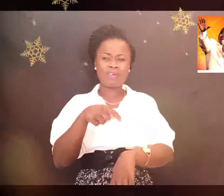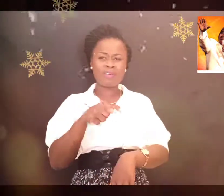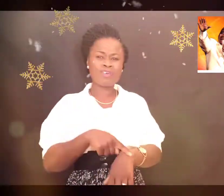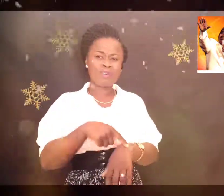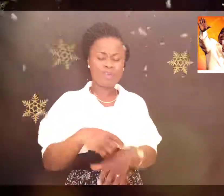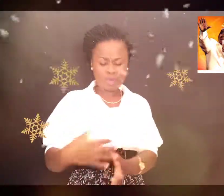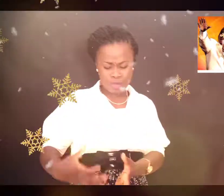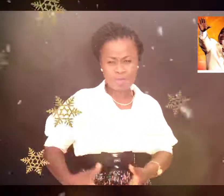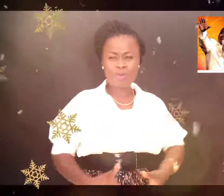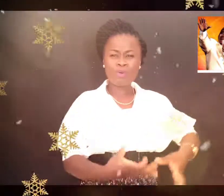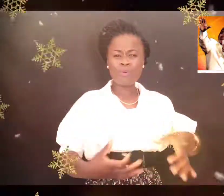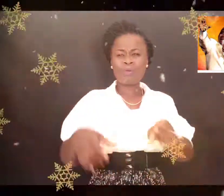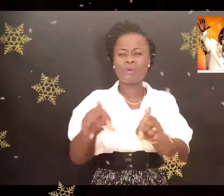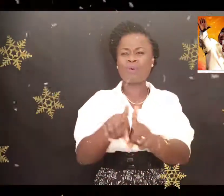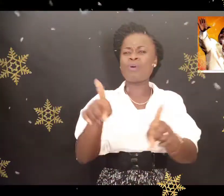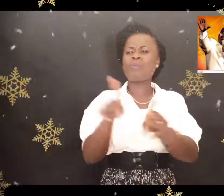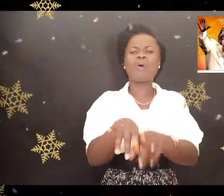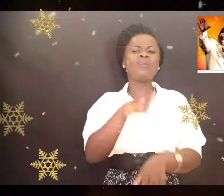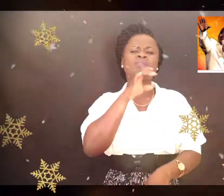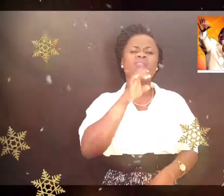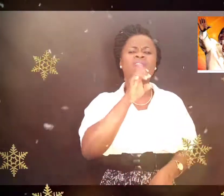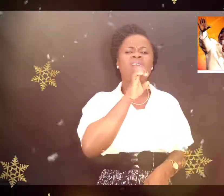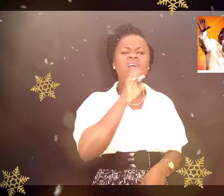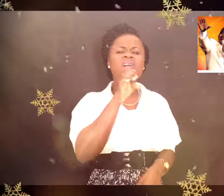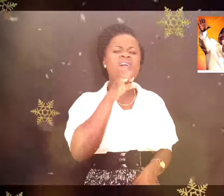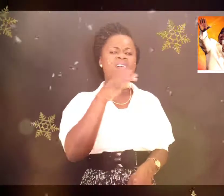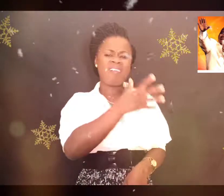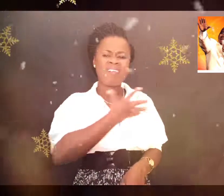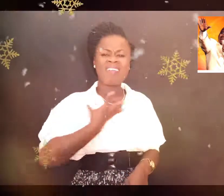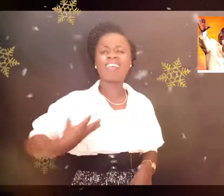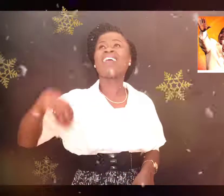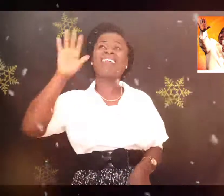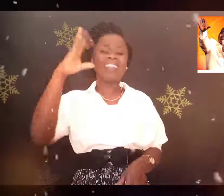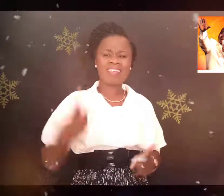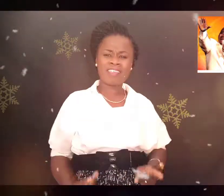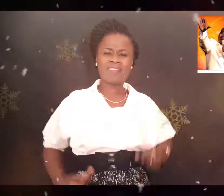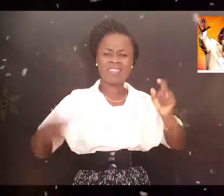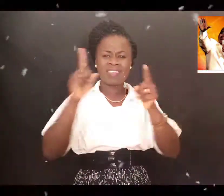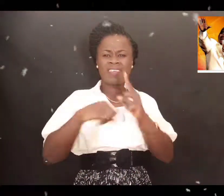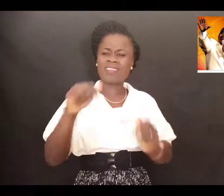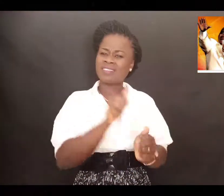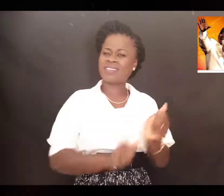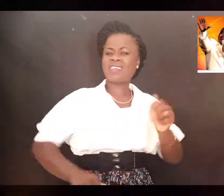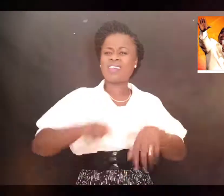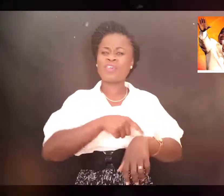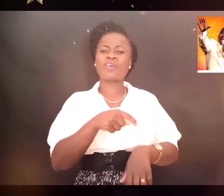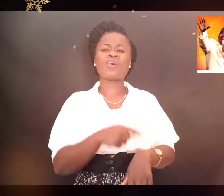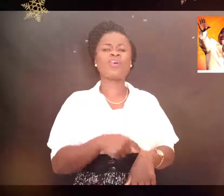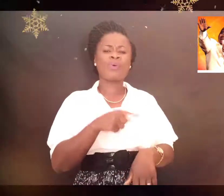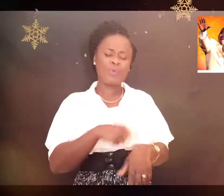heure Elle coule comme un torrent Et ta vie à chaque heure